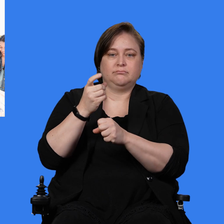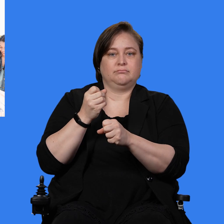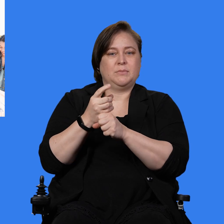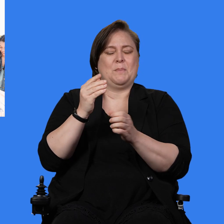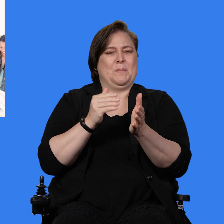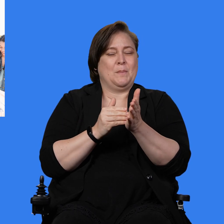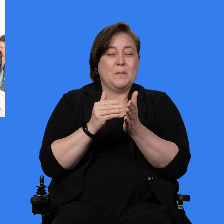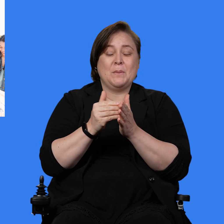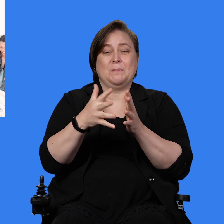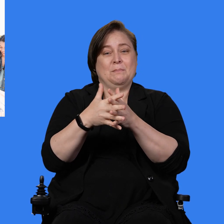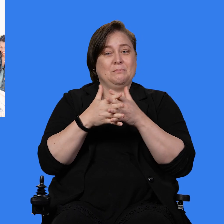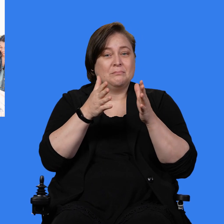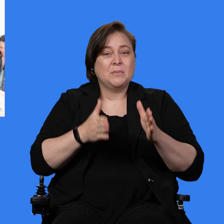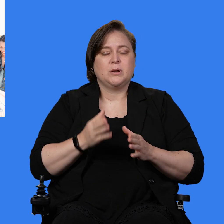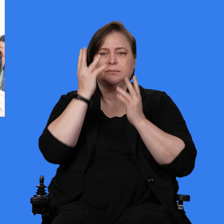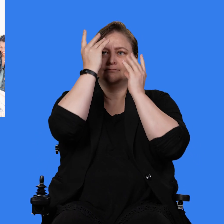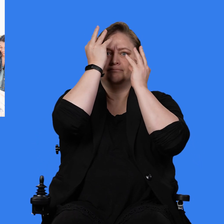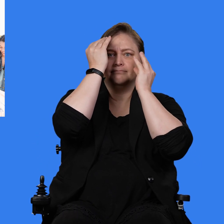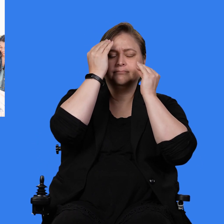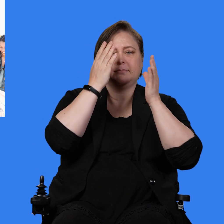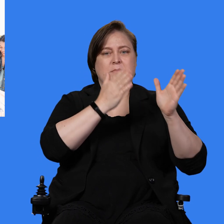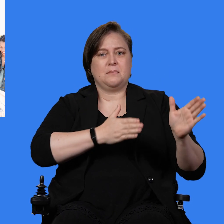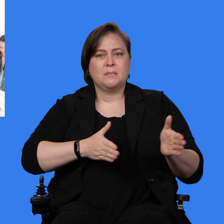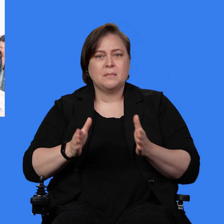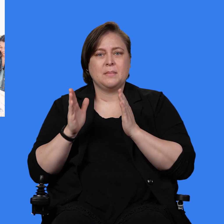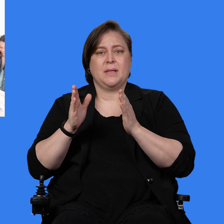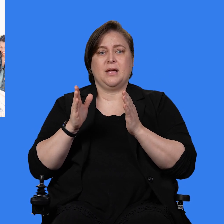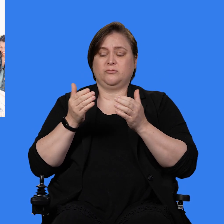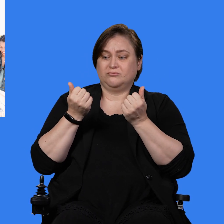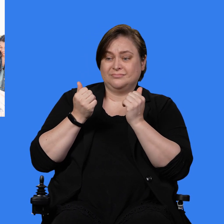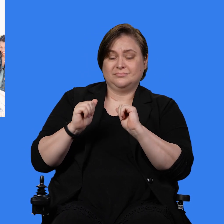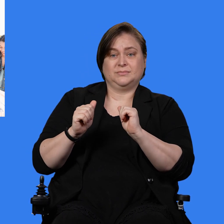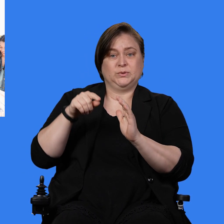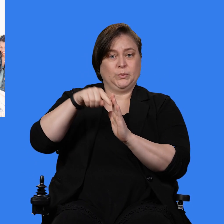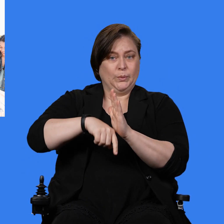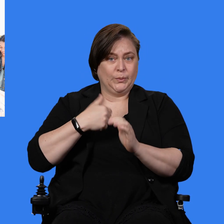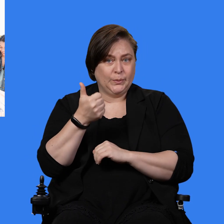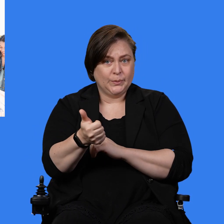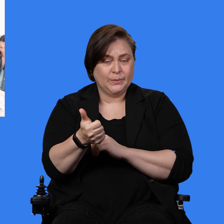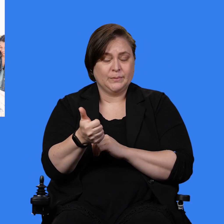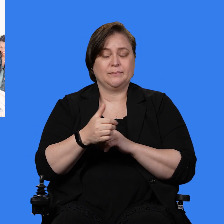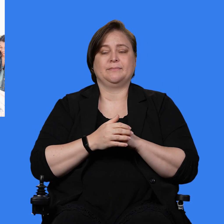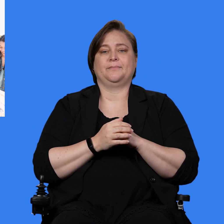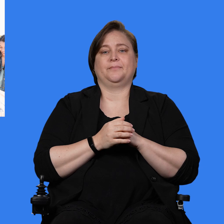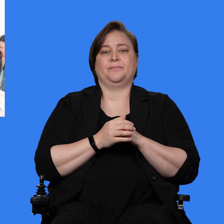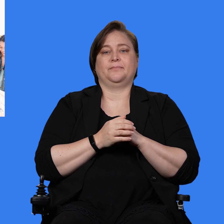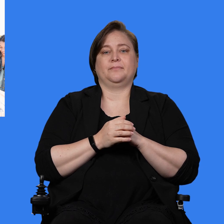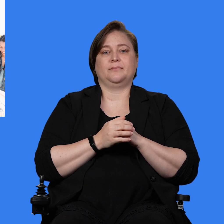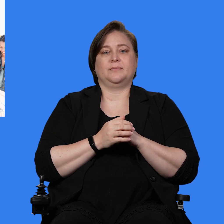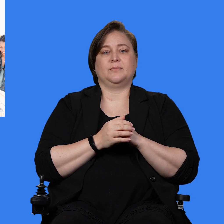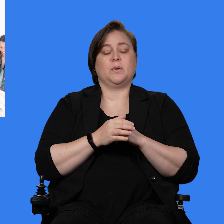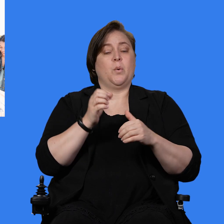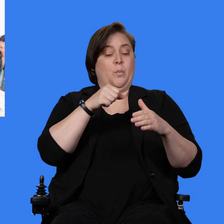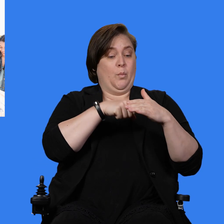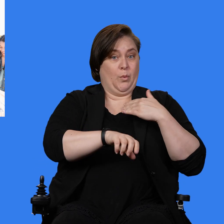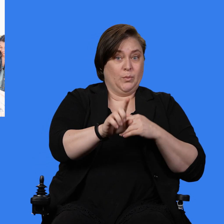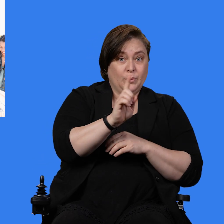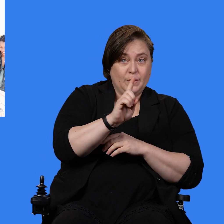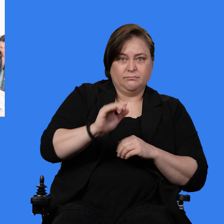en los Estados Unidos piensan, planean o intentan suicidarse. El lugar donde una persona nace, crece,